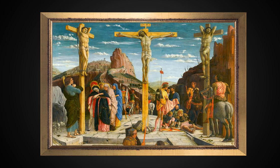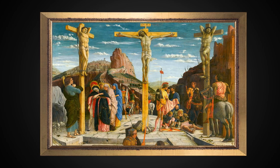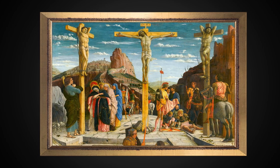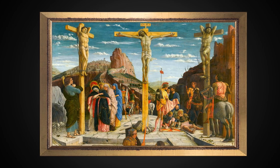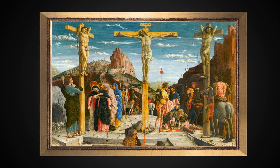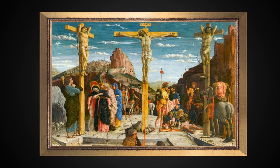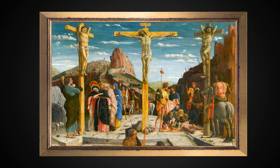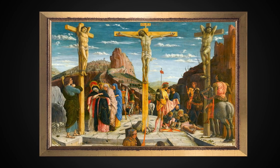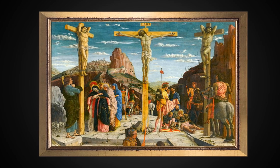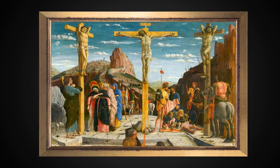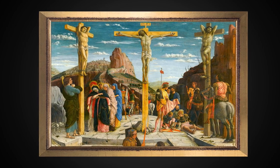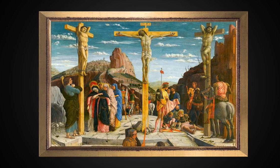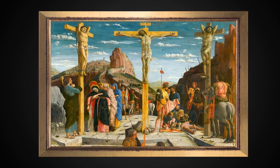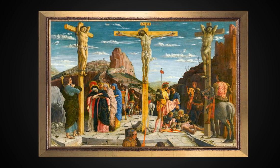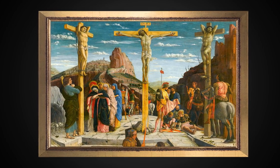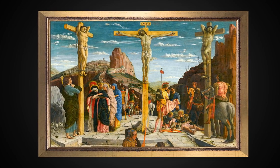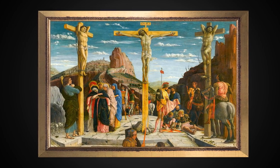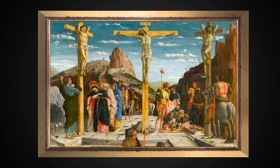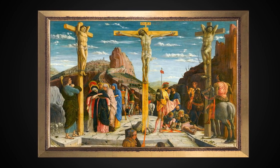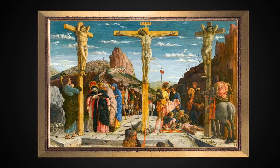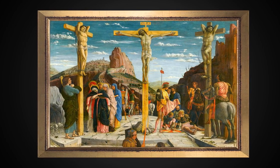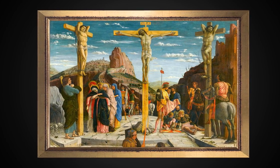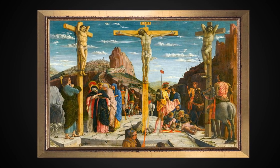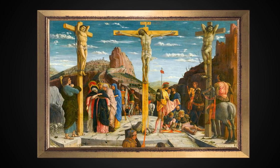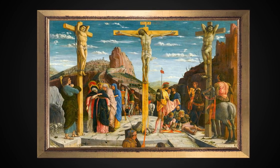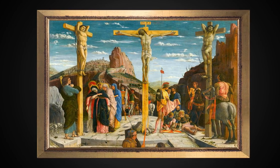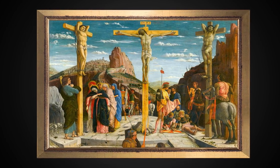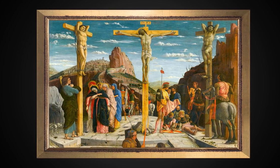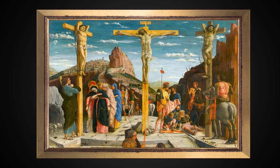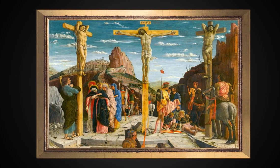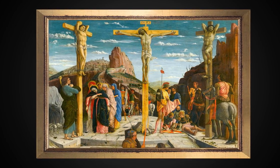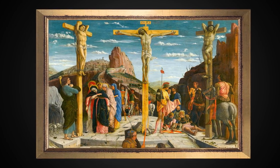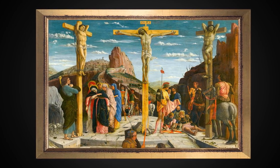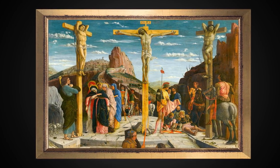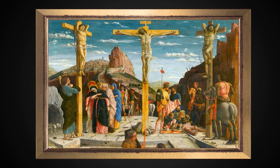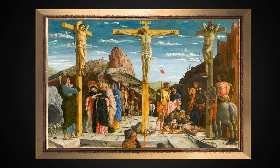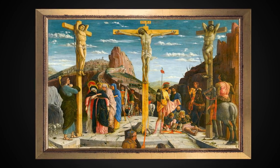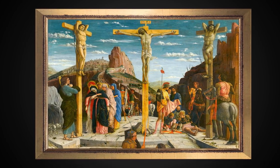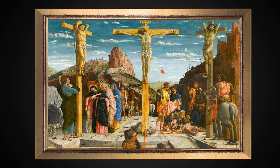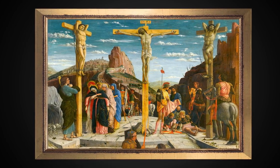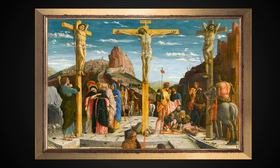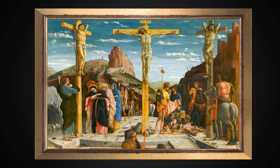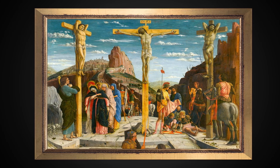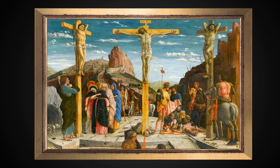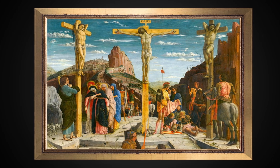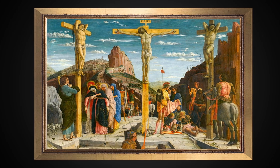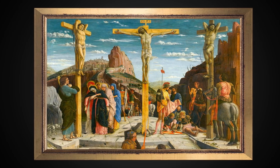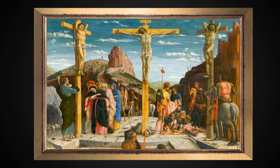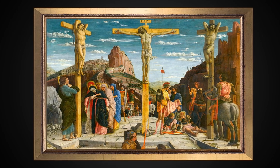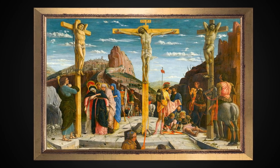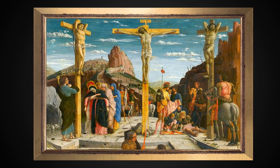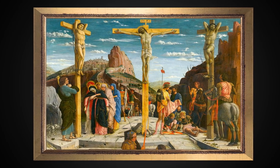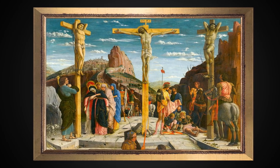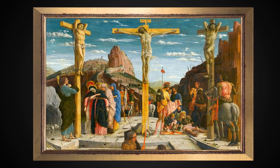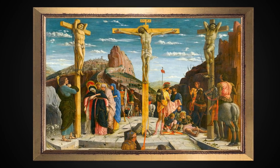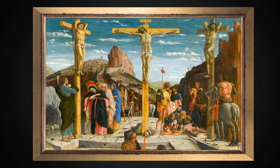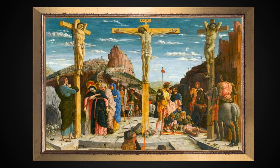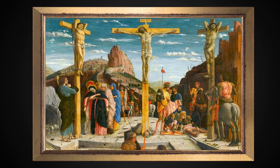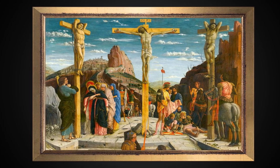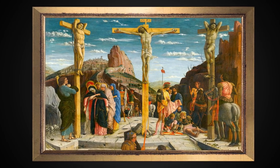dignidade e compaixão mostradas nos momentos mais difíceis da vida humana. Quer dizer, esse quadro mostra como a